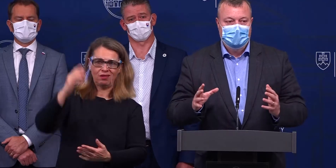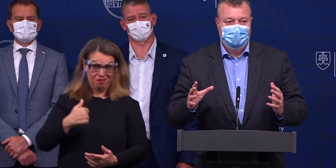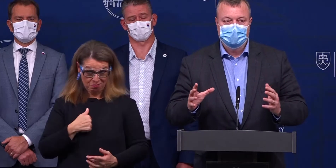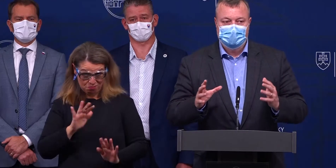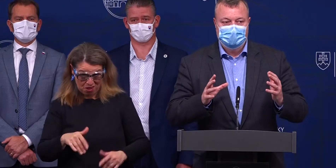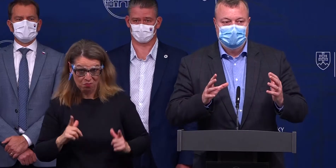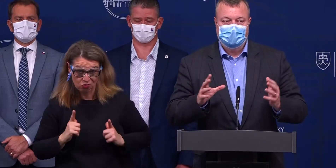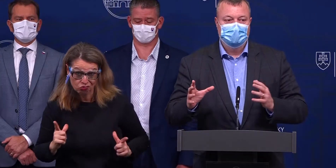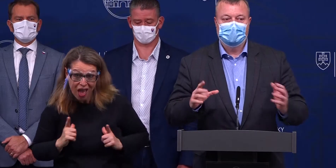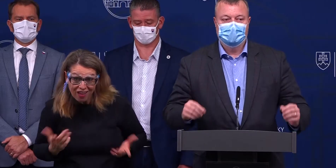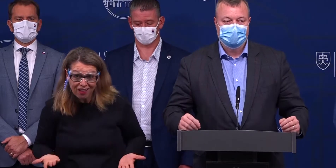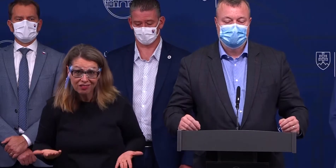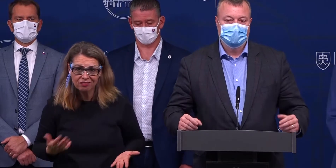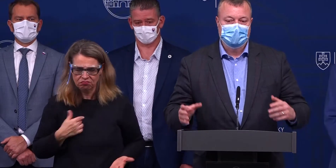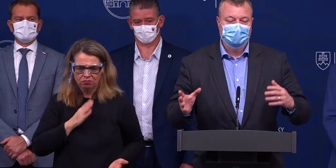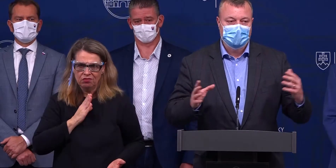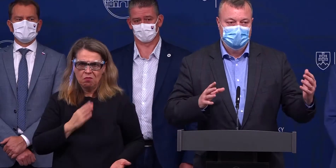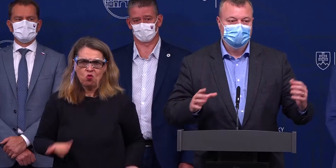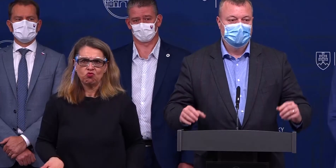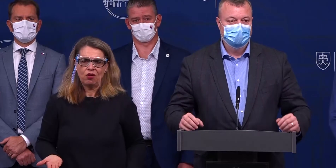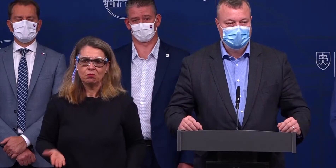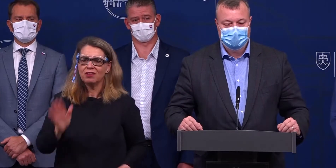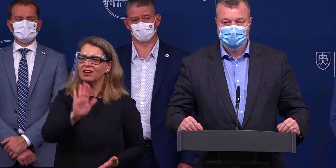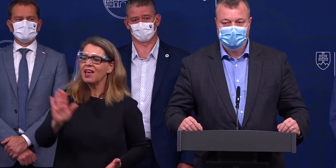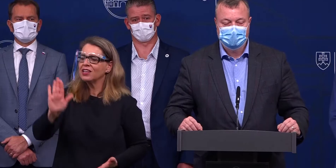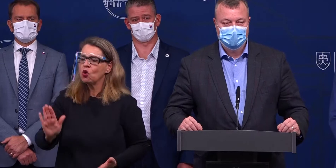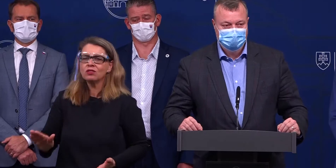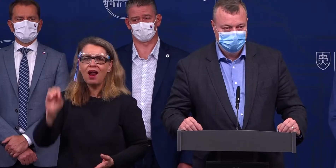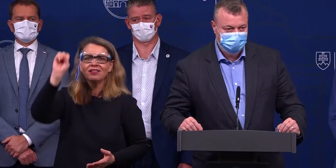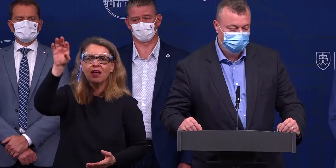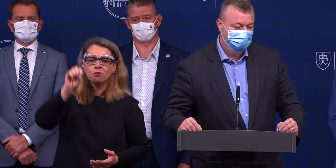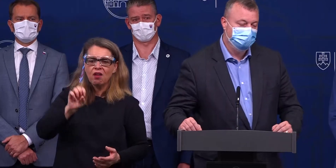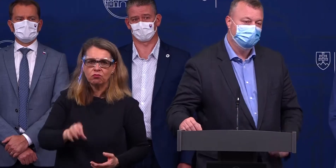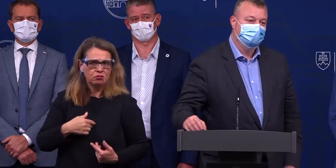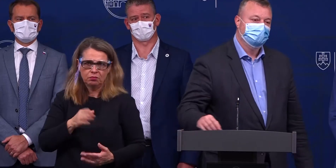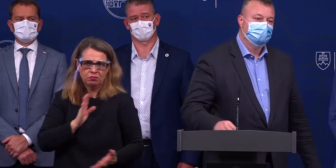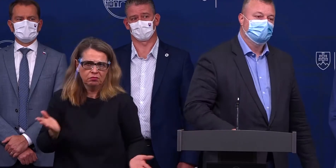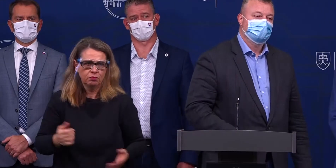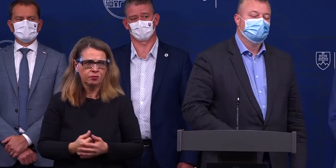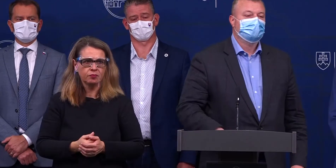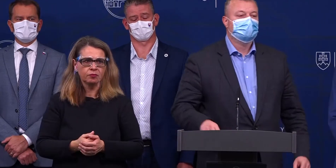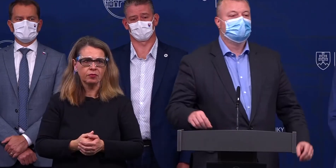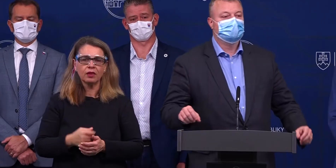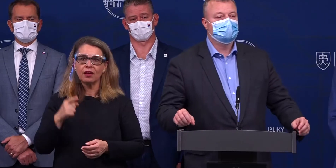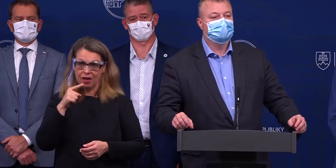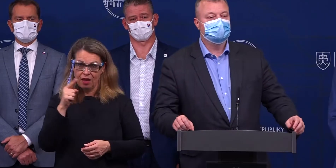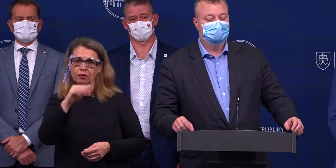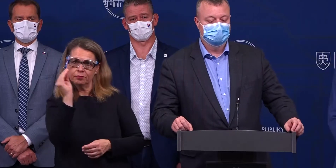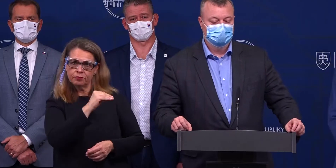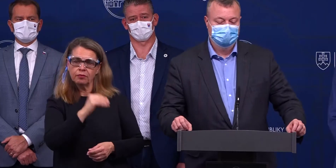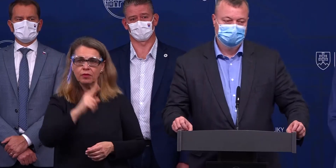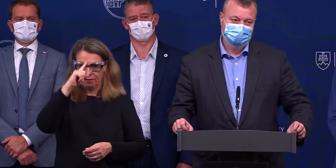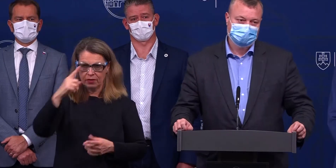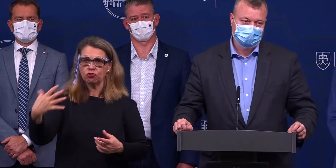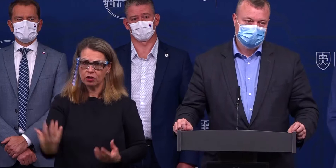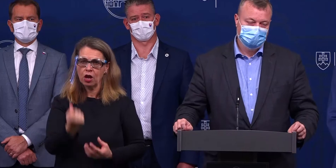a robiť regionálne semafóry, tá doba je už 2-3 týždne za nám. A môžem sa ešte spýtať, či ste našli spôsob, ako možno zabrániť tomu,